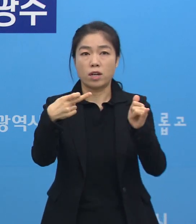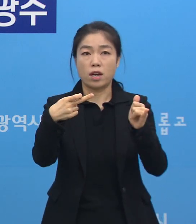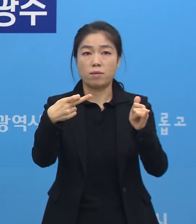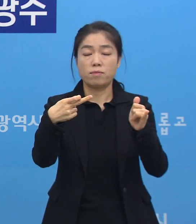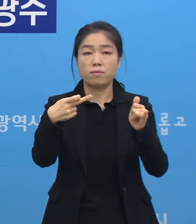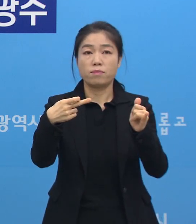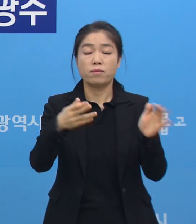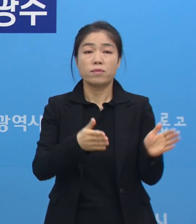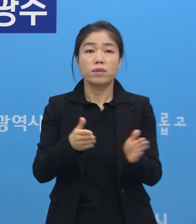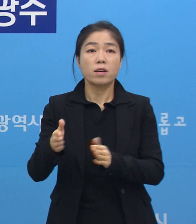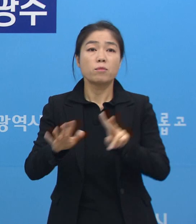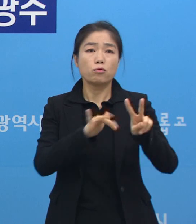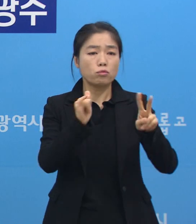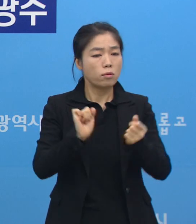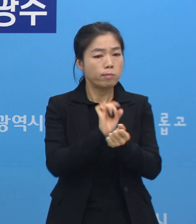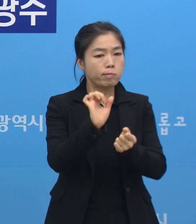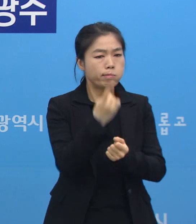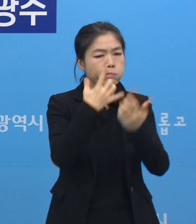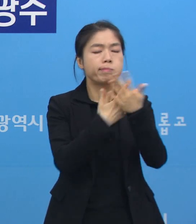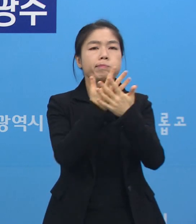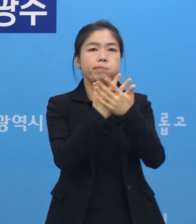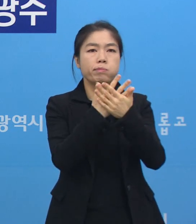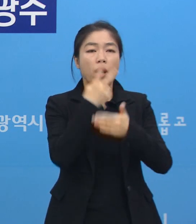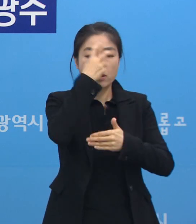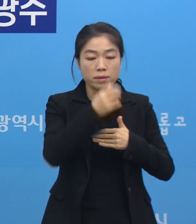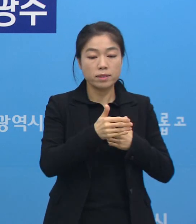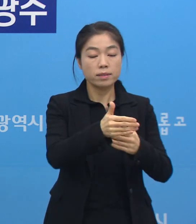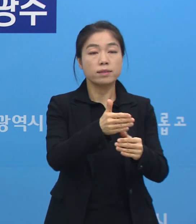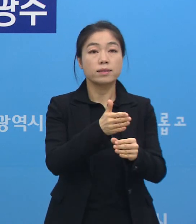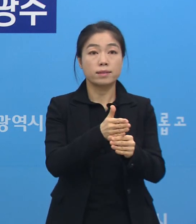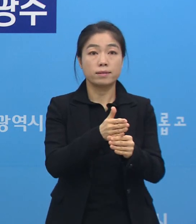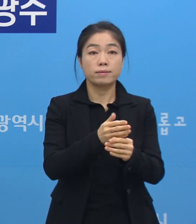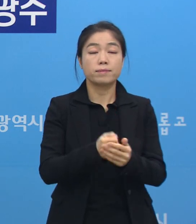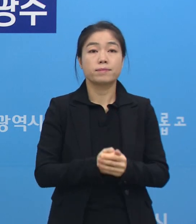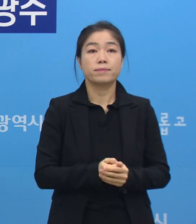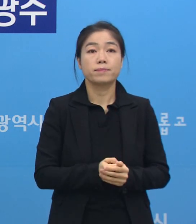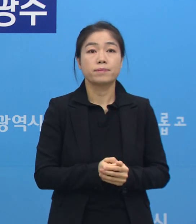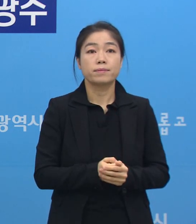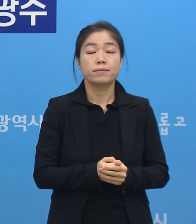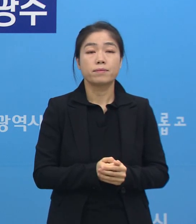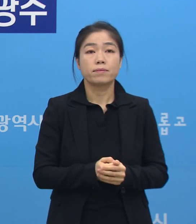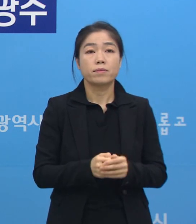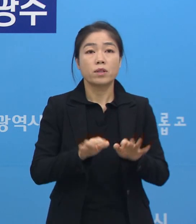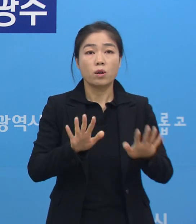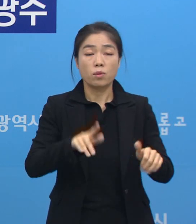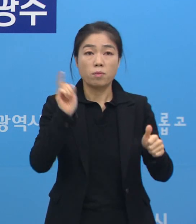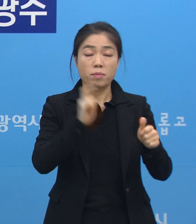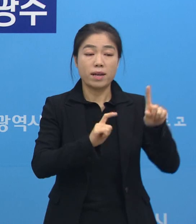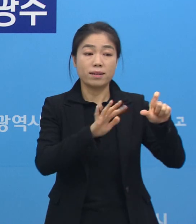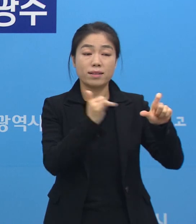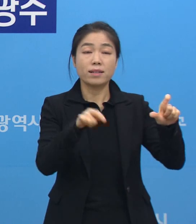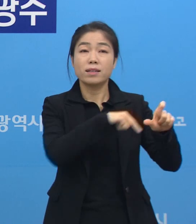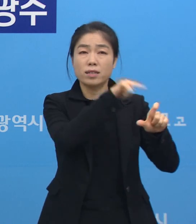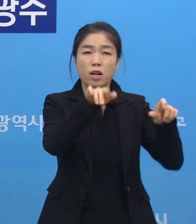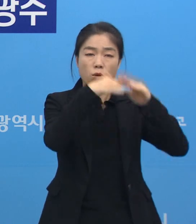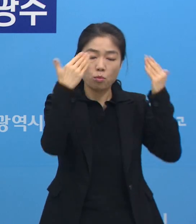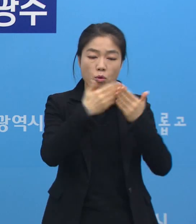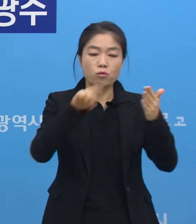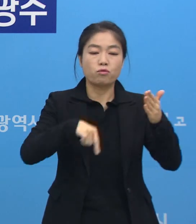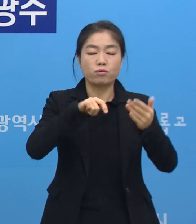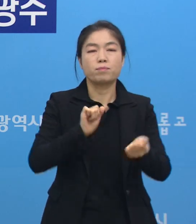2명이 감염 경로 불분명으로 조사 중에 있습니다. 그리고 오늘 확진된 15명 모두